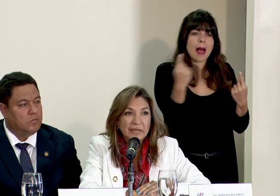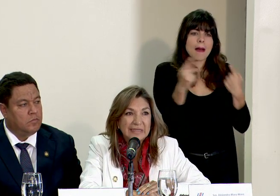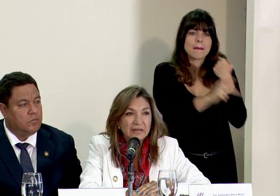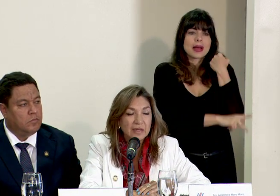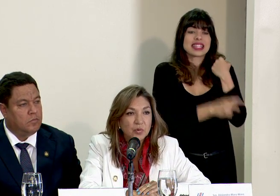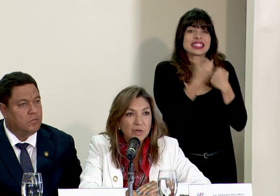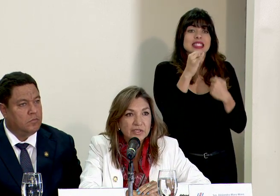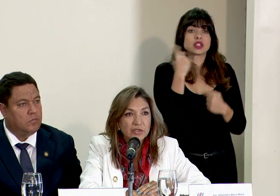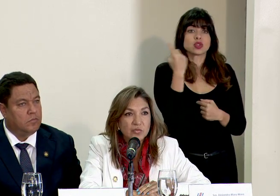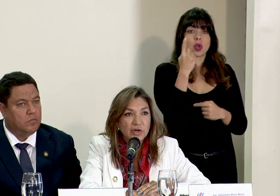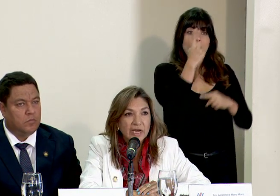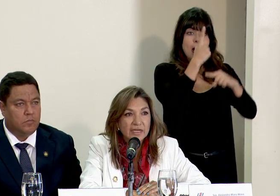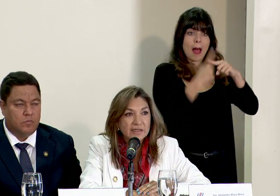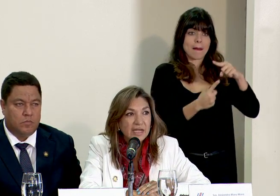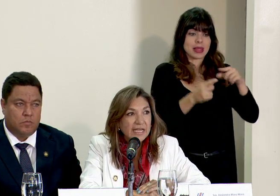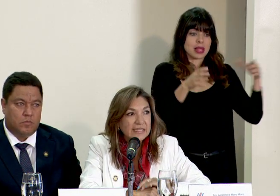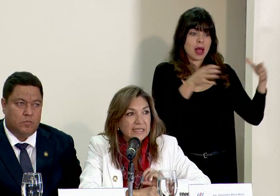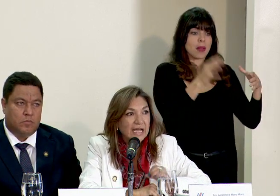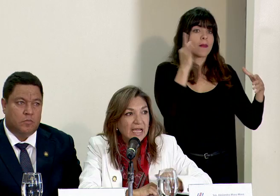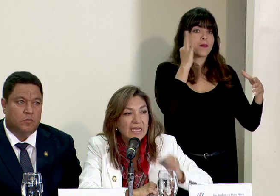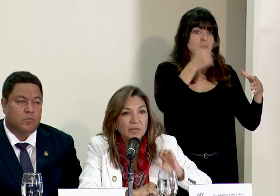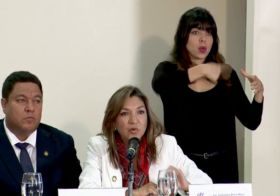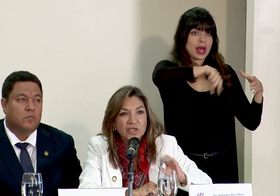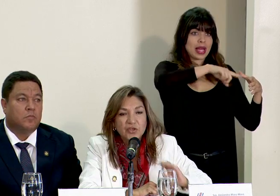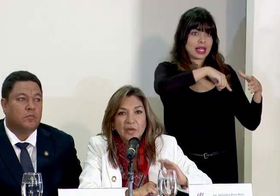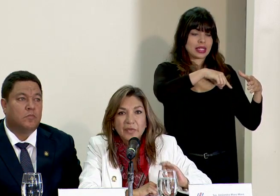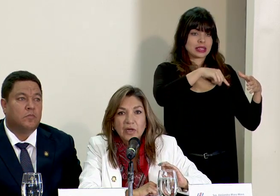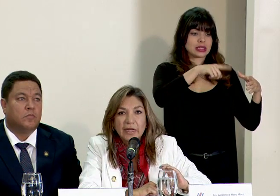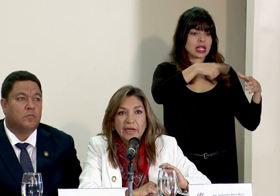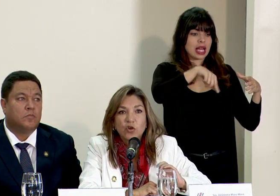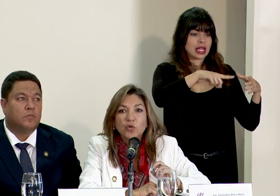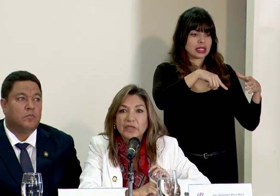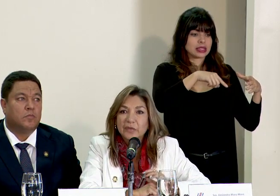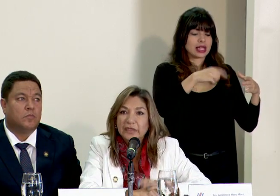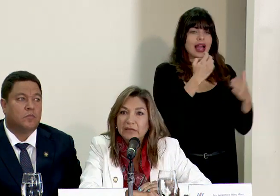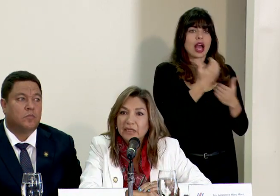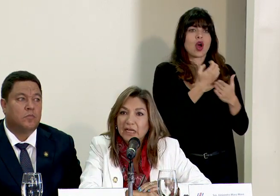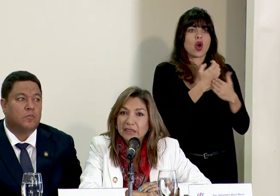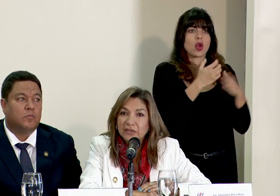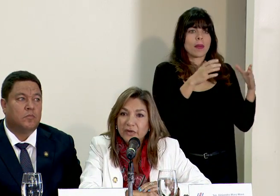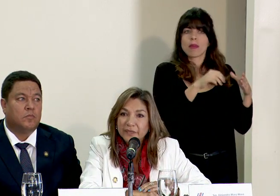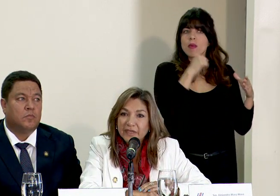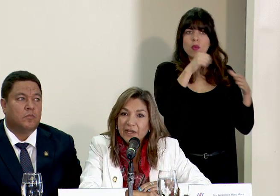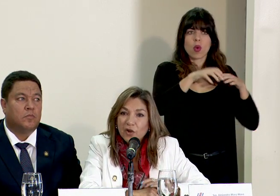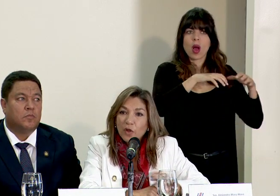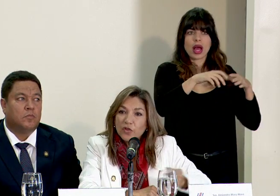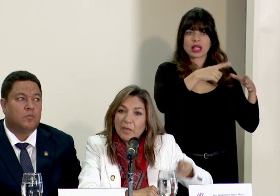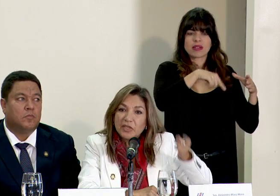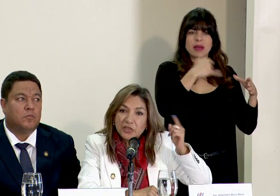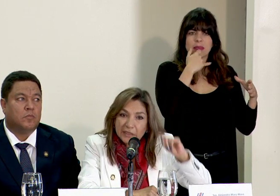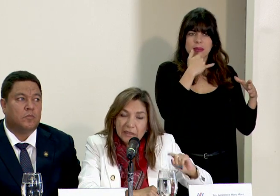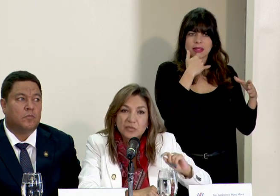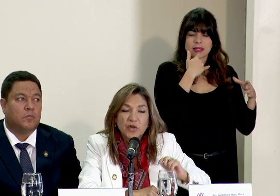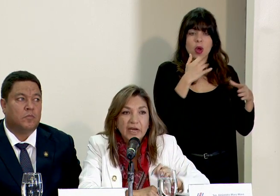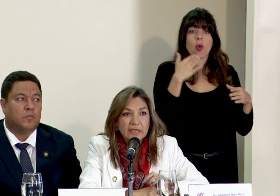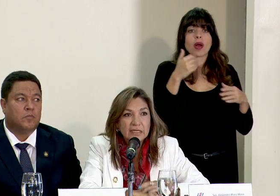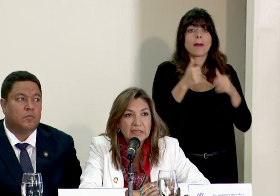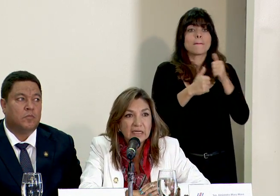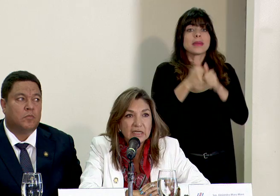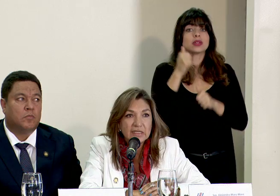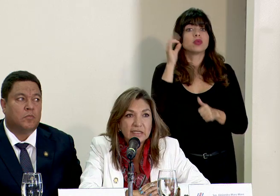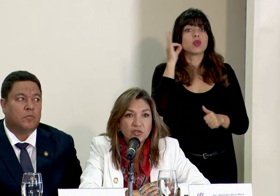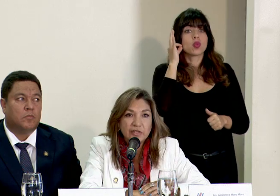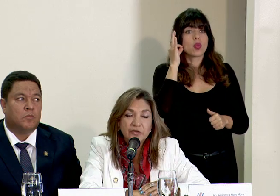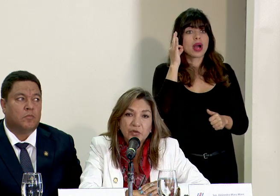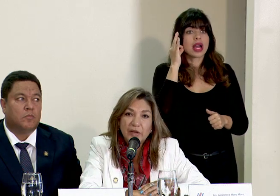sólo la mitad de la población de mujeres está en la población económicamente activa, cuando la mayoría de las mujeres